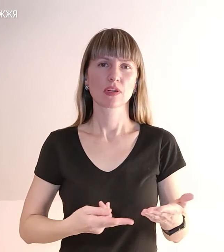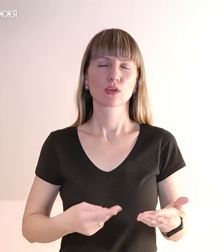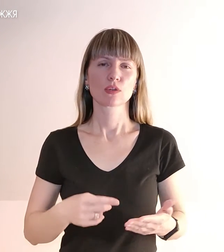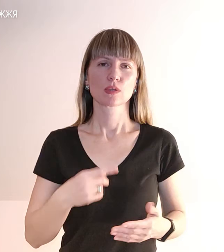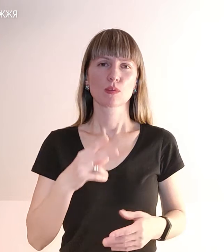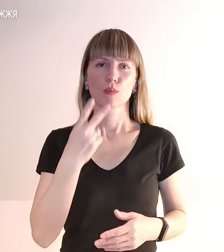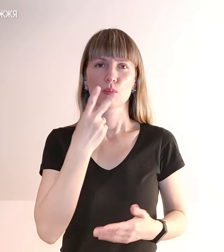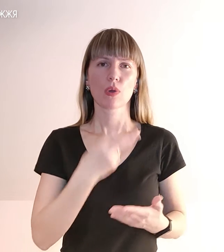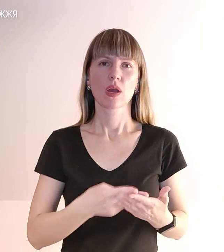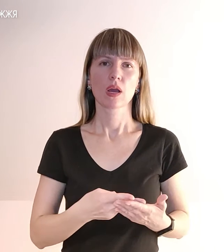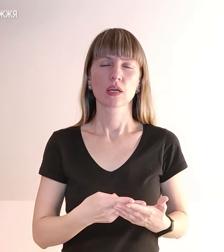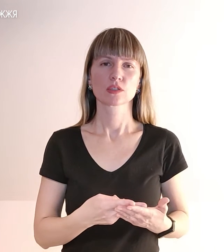показую.